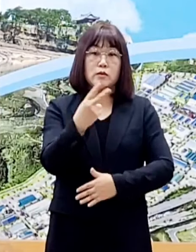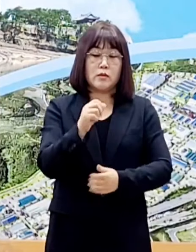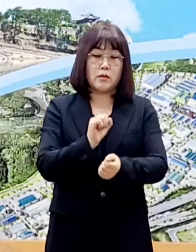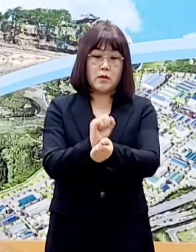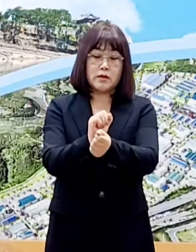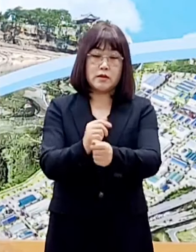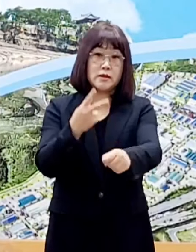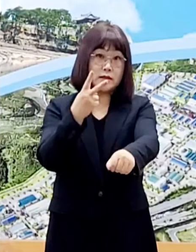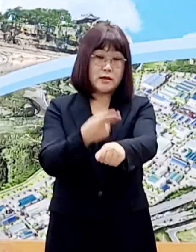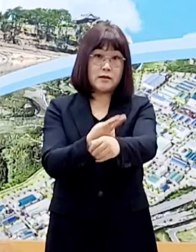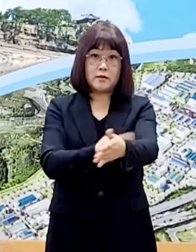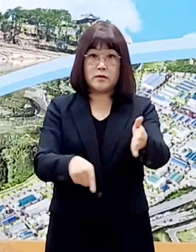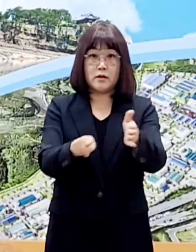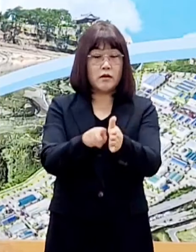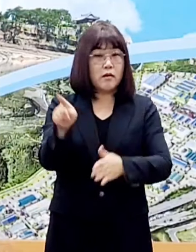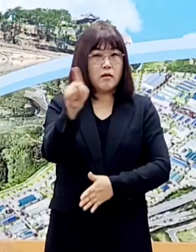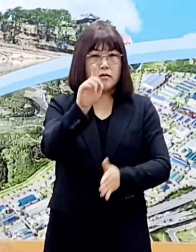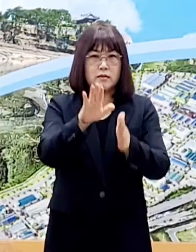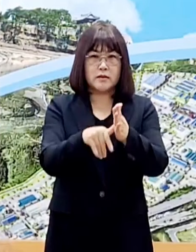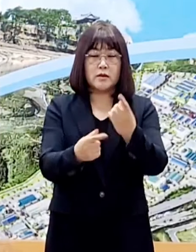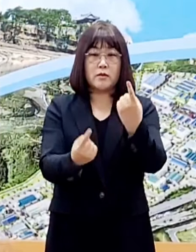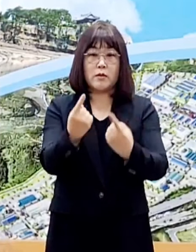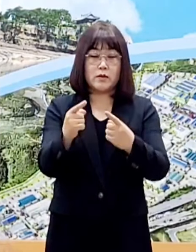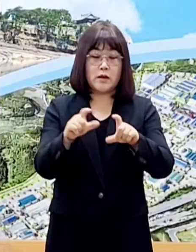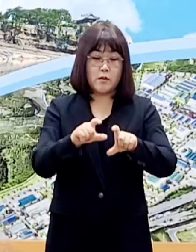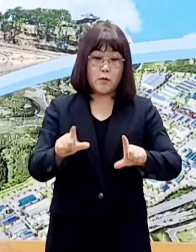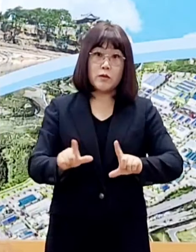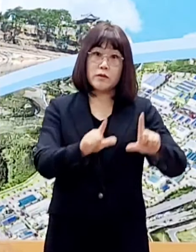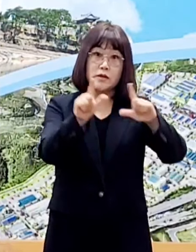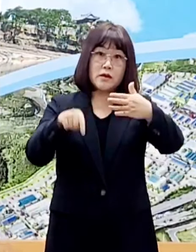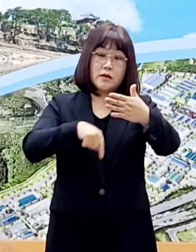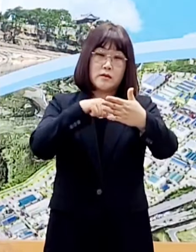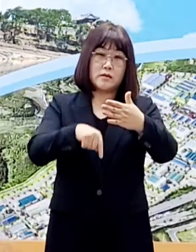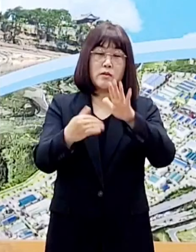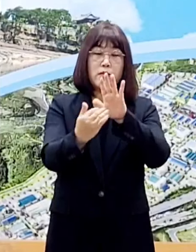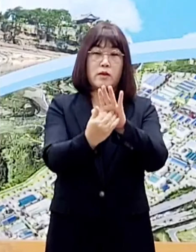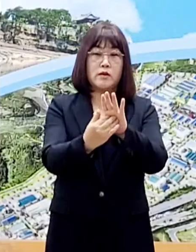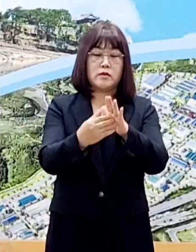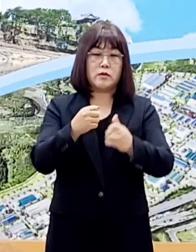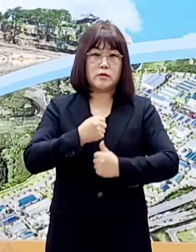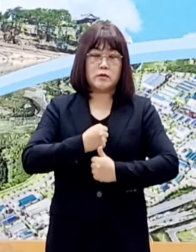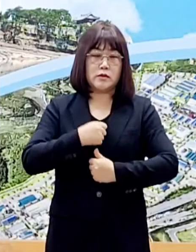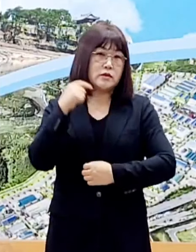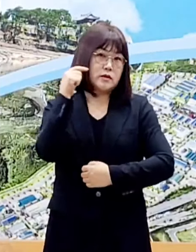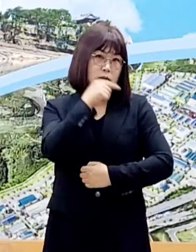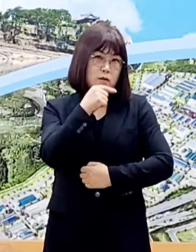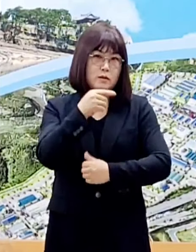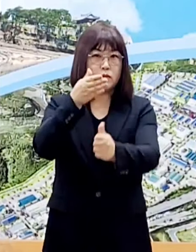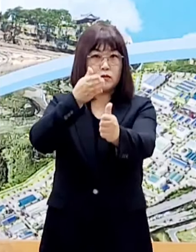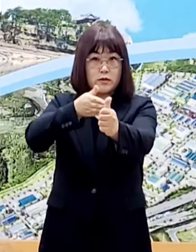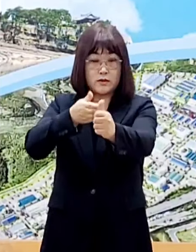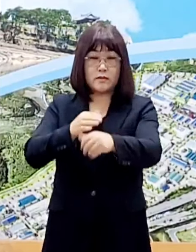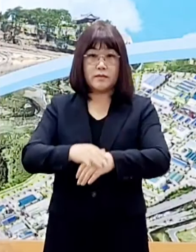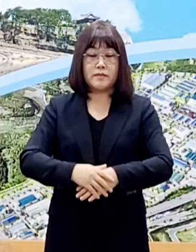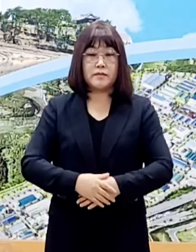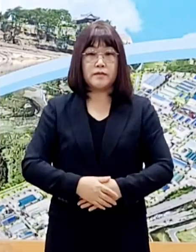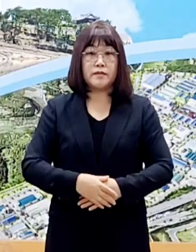위하여 그 어느 때보다 일상 속 방역수칙 준수에 철저를 기하여 주시기 바랍니다.